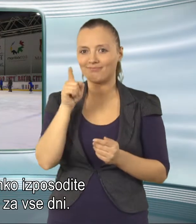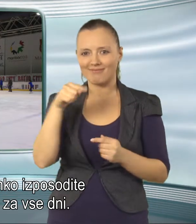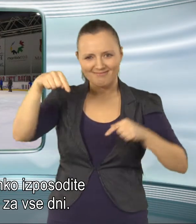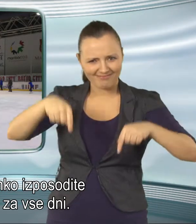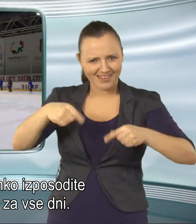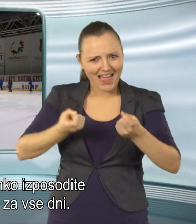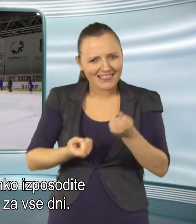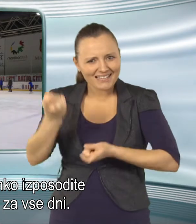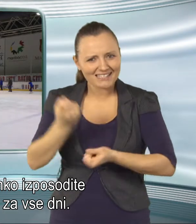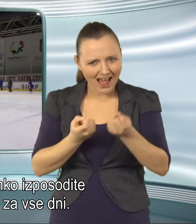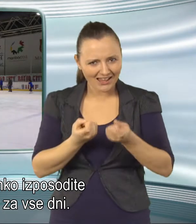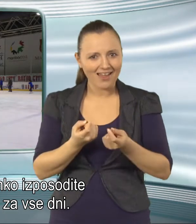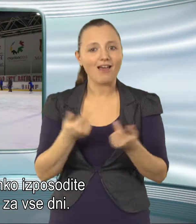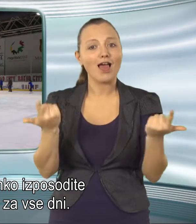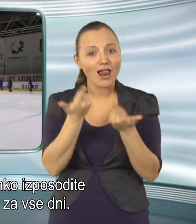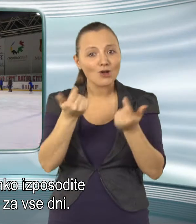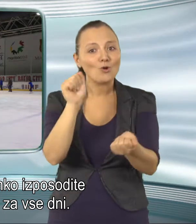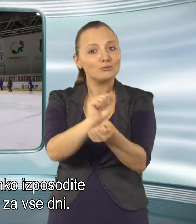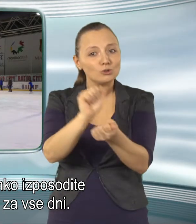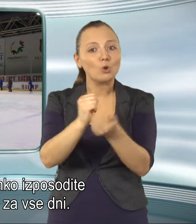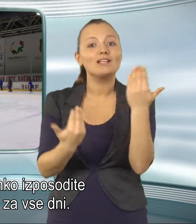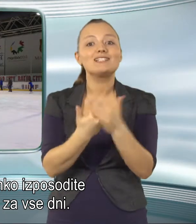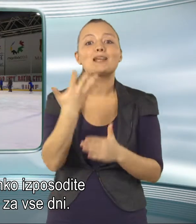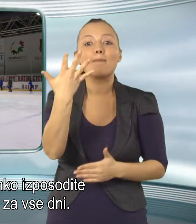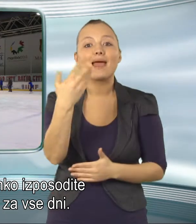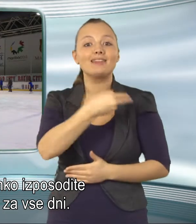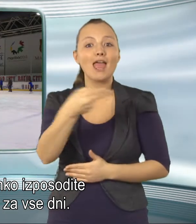Drsalke si lahko izposodite za 5 evrov za vse dni.